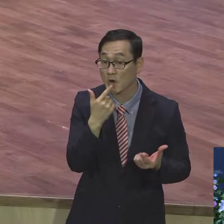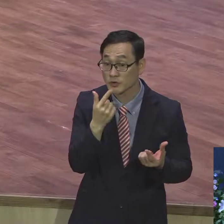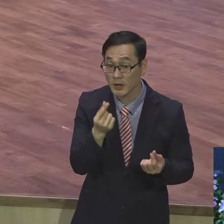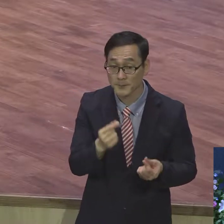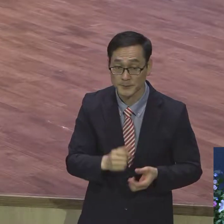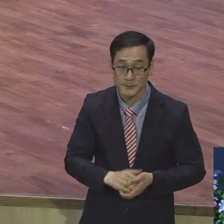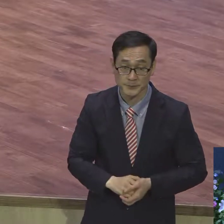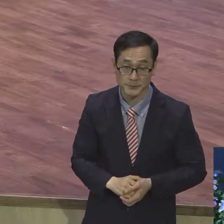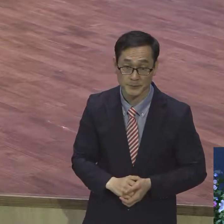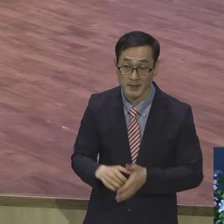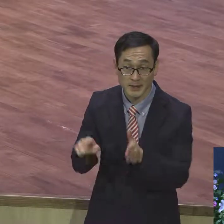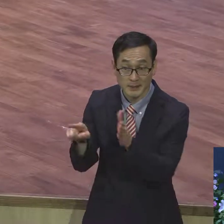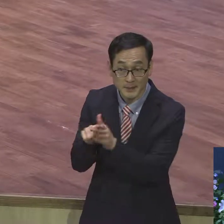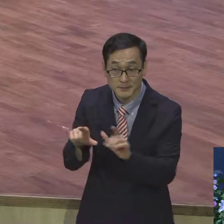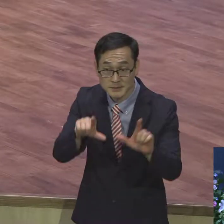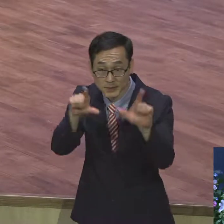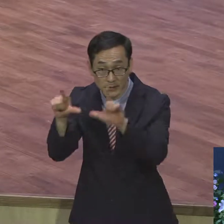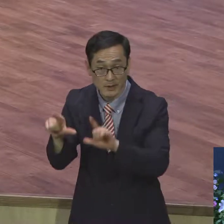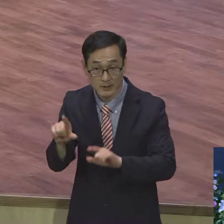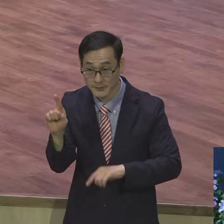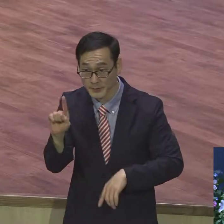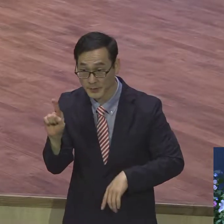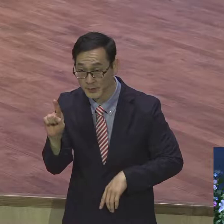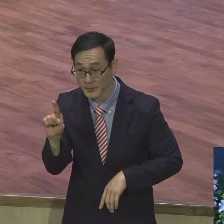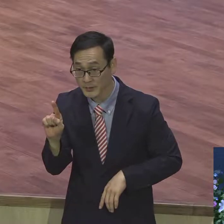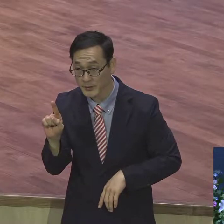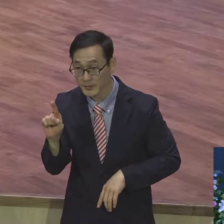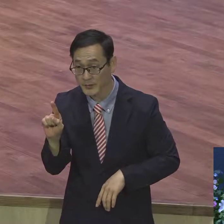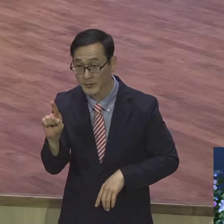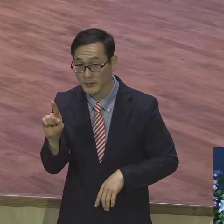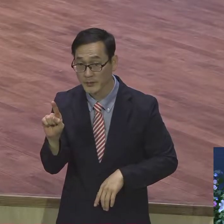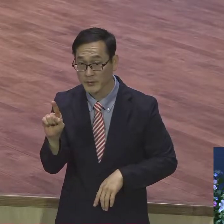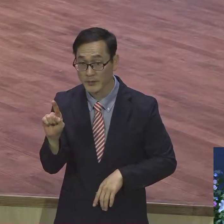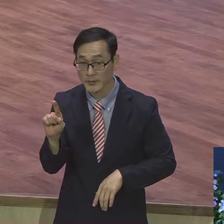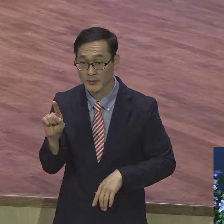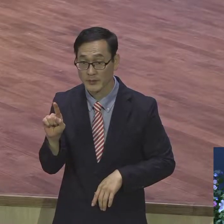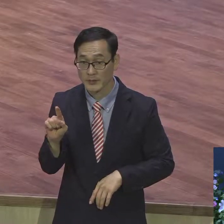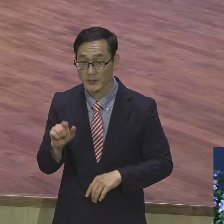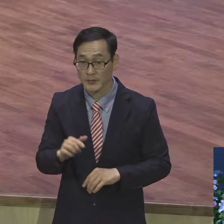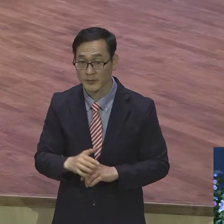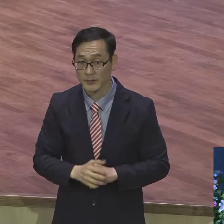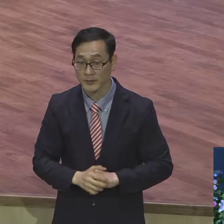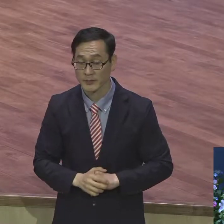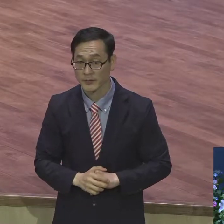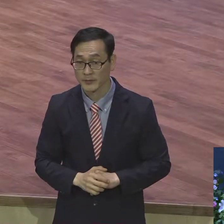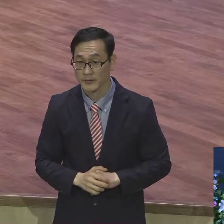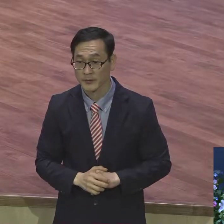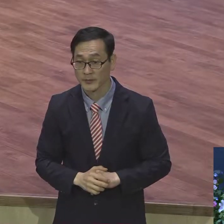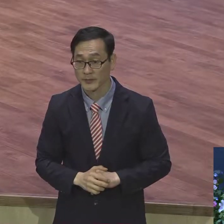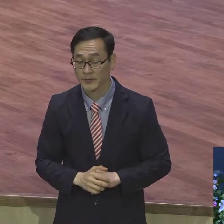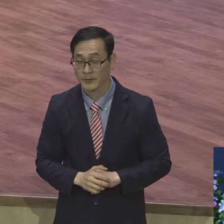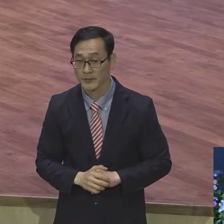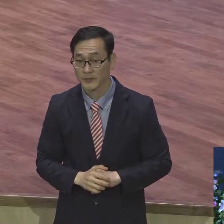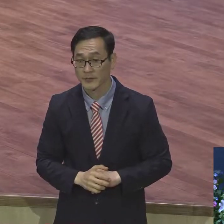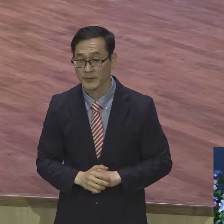신앙 생활이 뭐냐 데일리 베티즘 무슨 말입니까